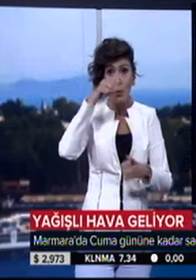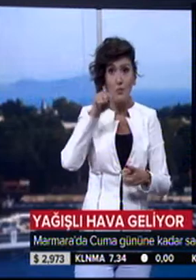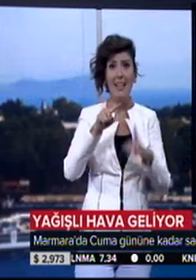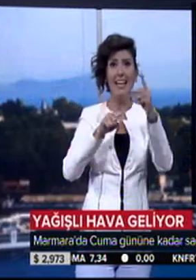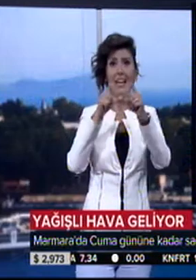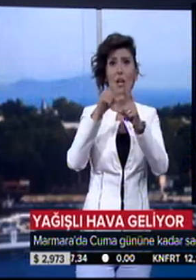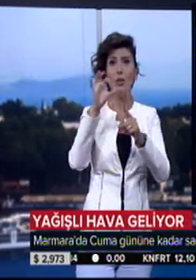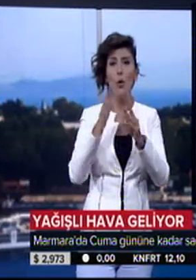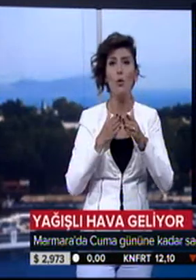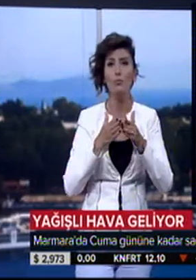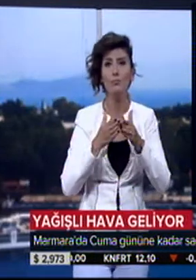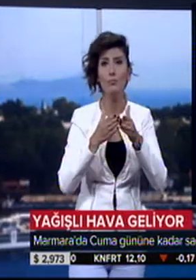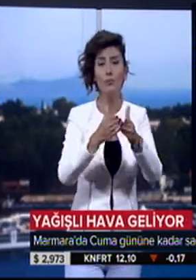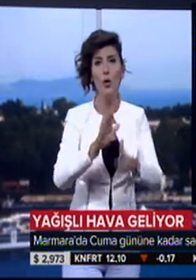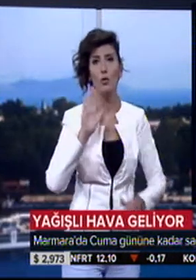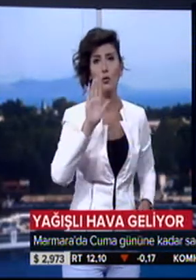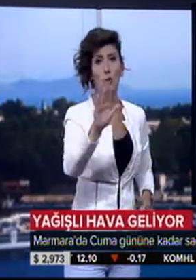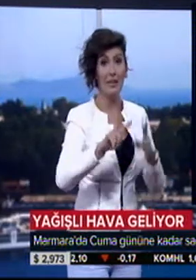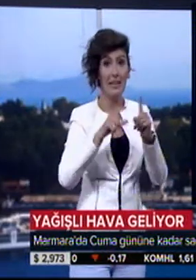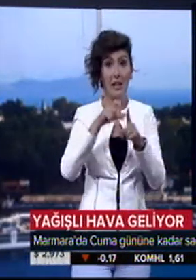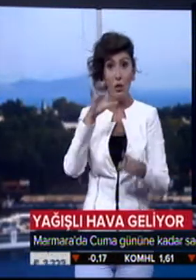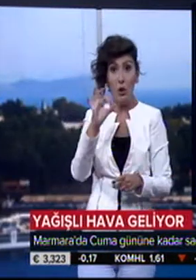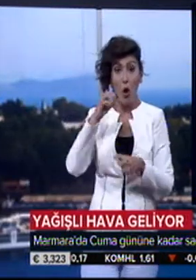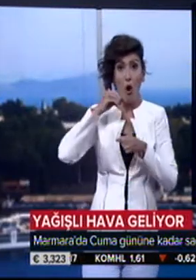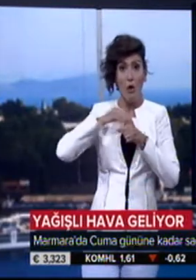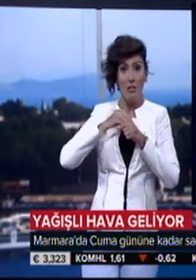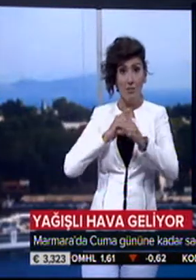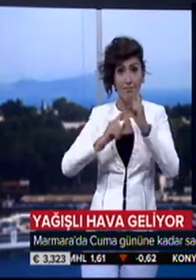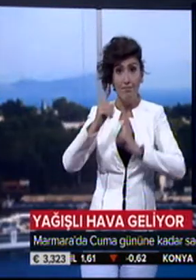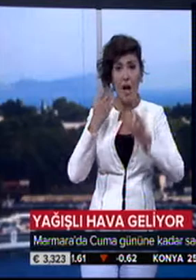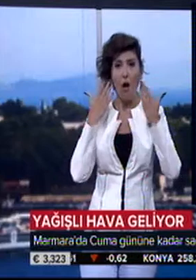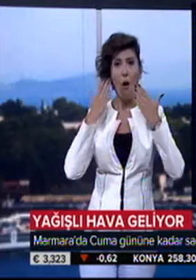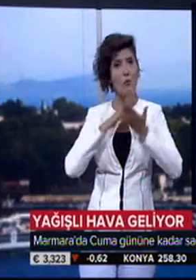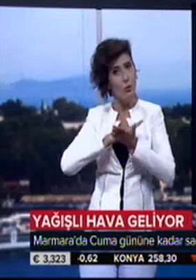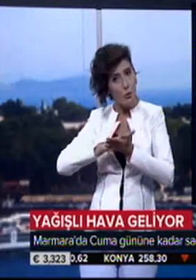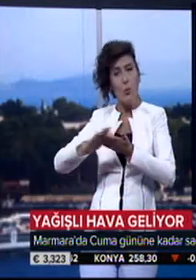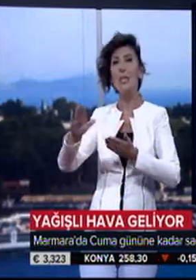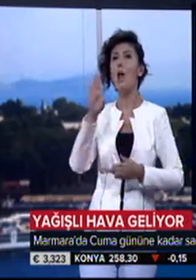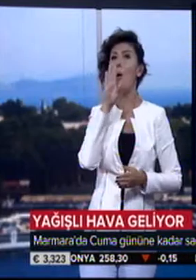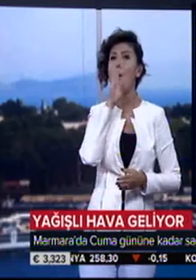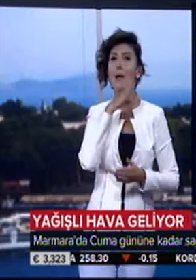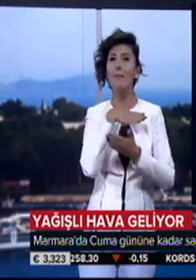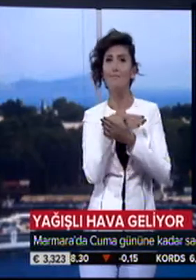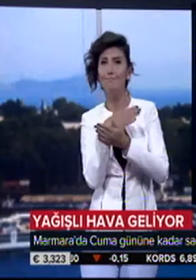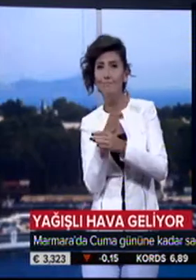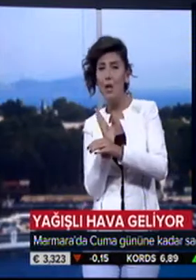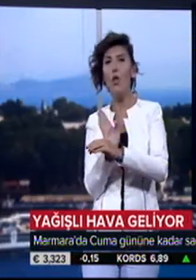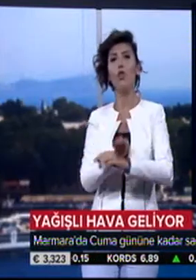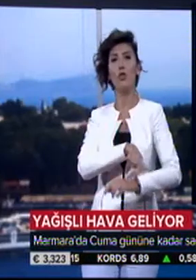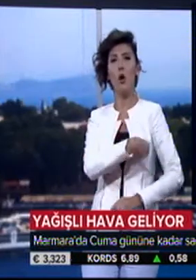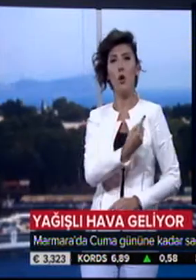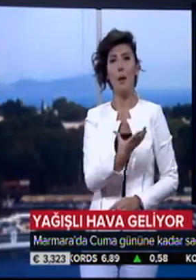seferleri de kısa bir süreye durduruldu. İdo'nun iç atlar seferleri havanın düzelmesiyle öğle saatlerinden itibaren normale döndü.